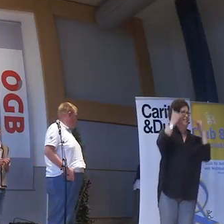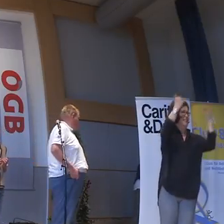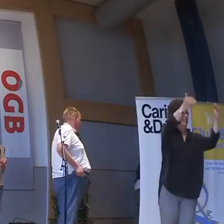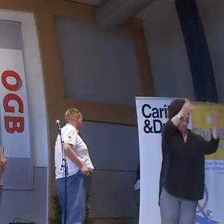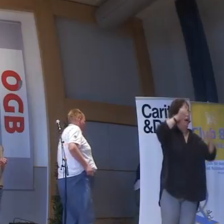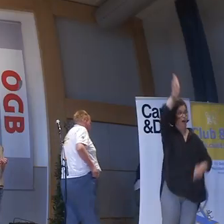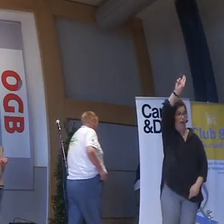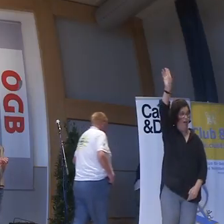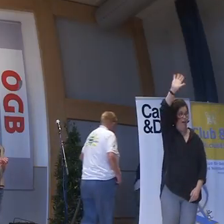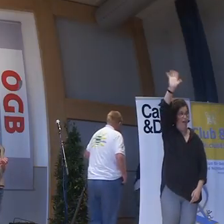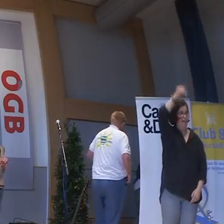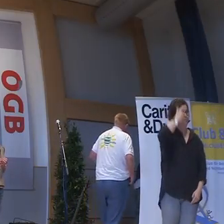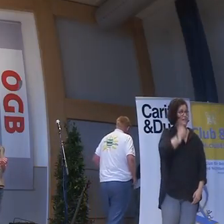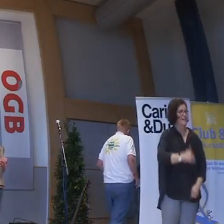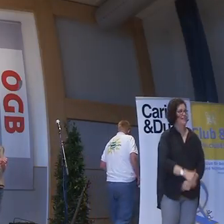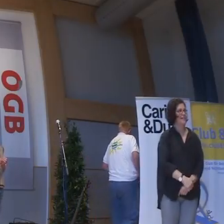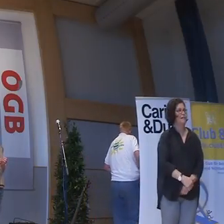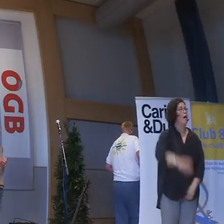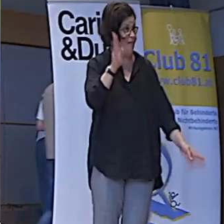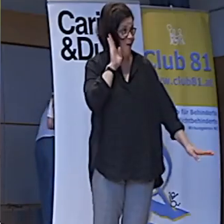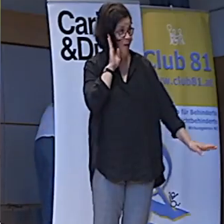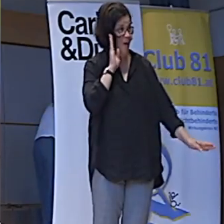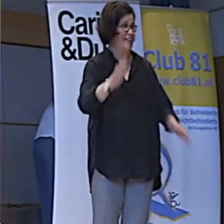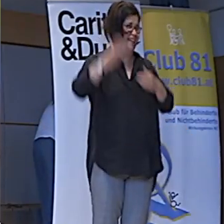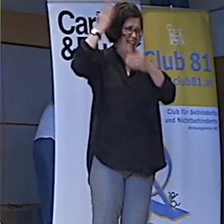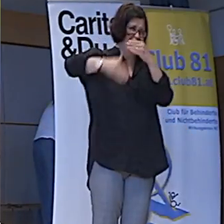Hände hoch, bitte.